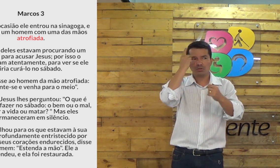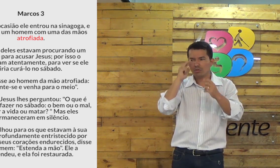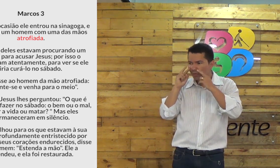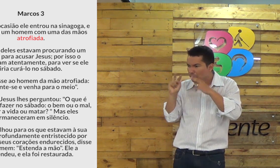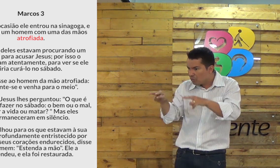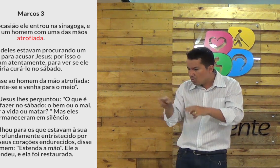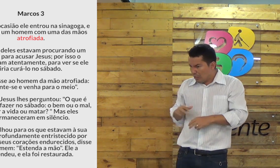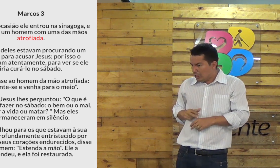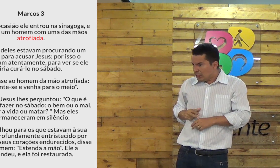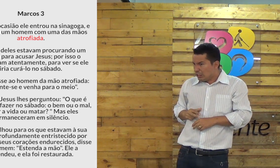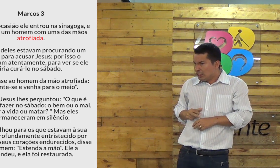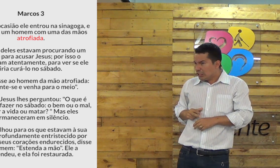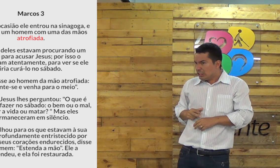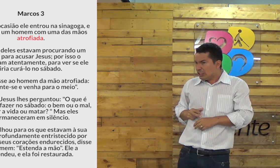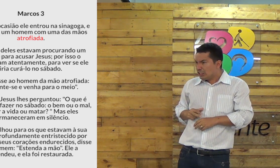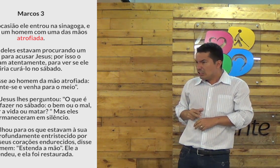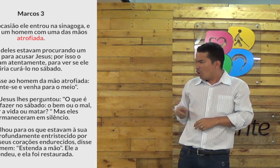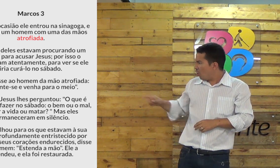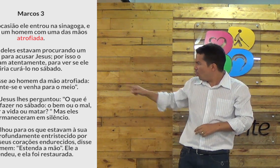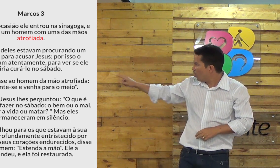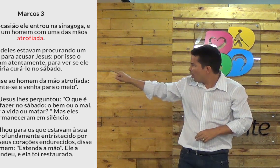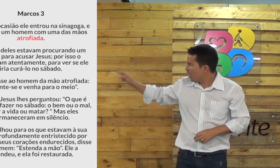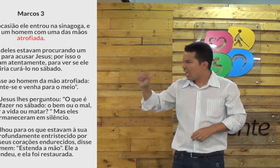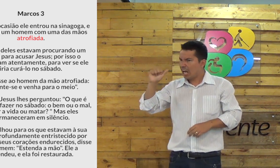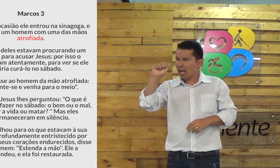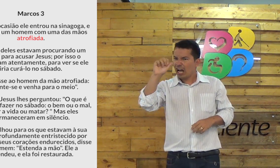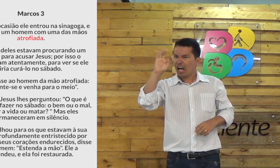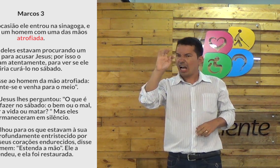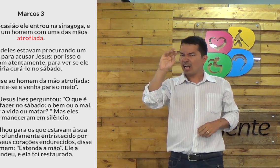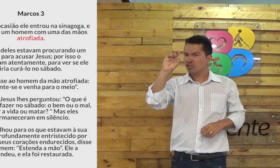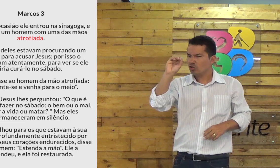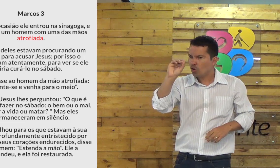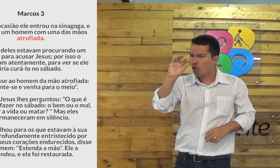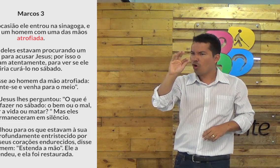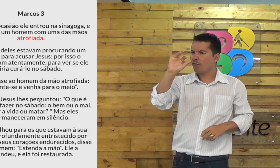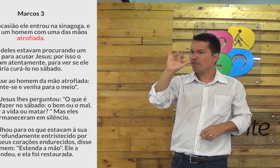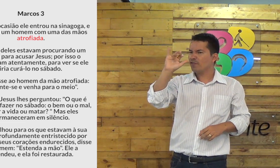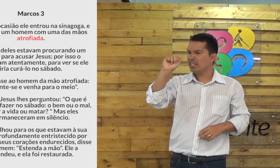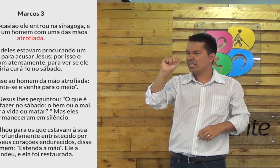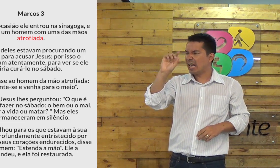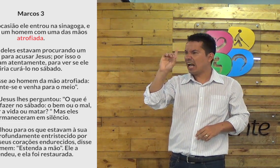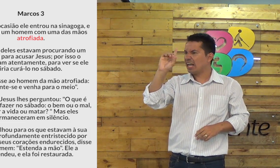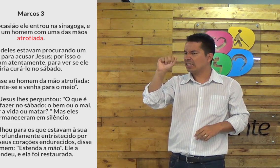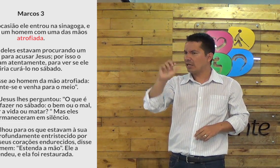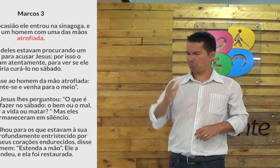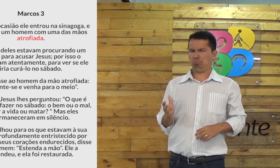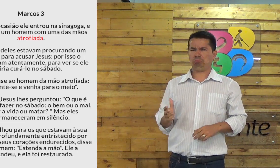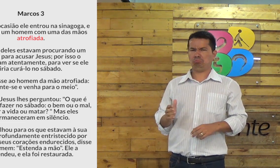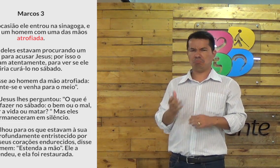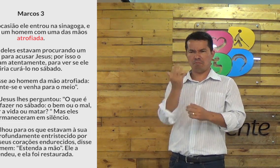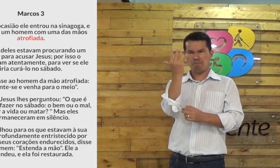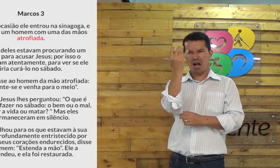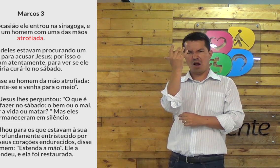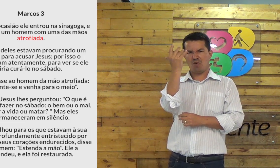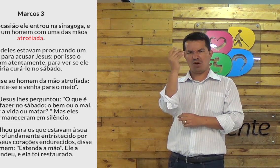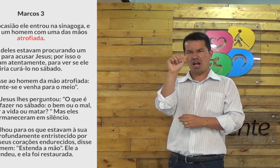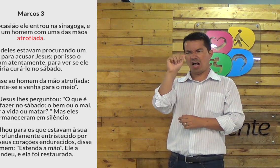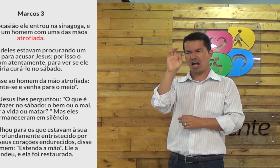E todas as pessoas viram. Como está escrito ali, atrofiada. Atrofiada?